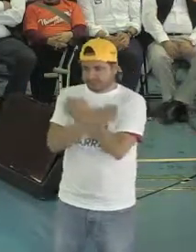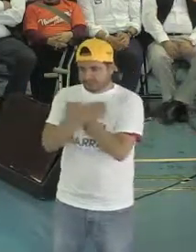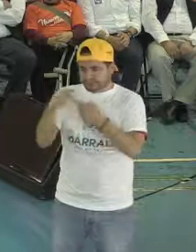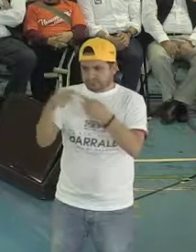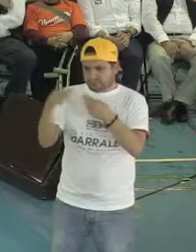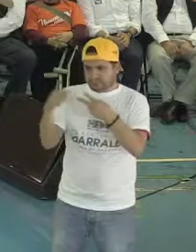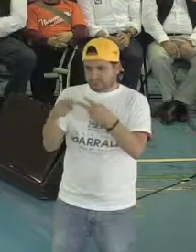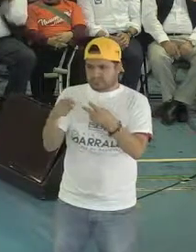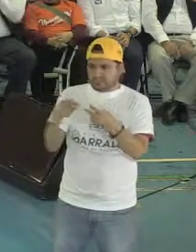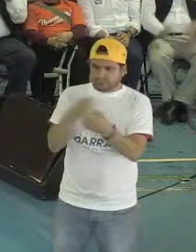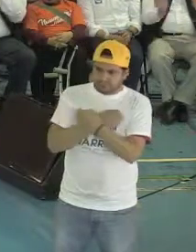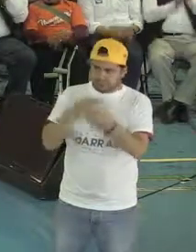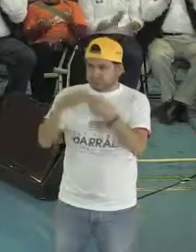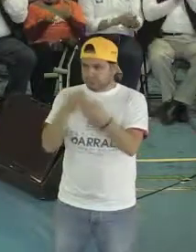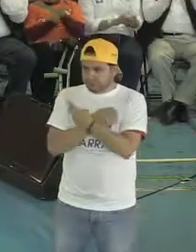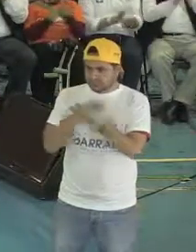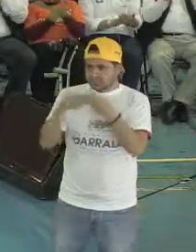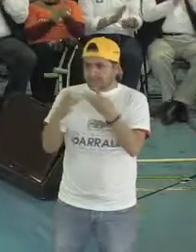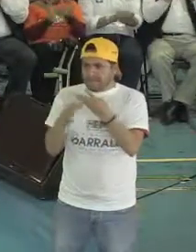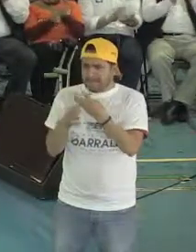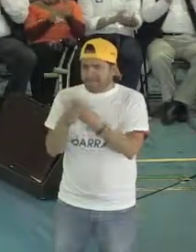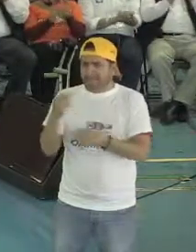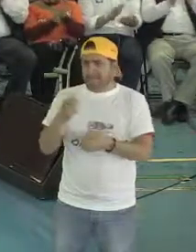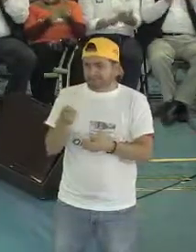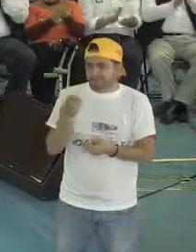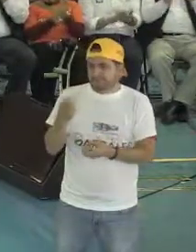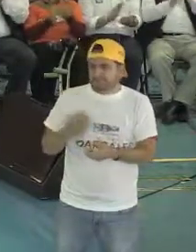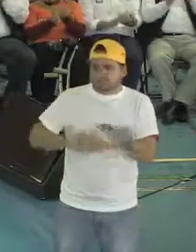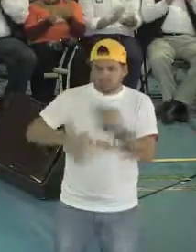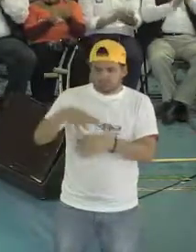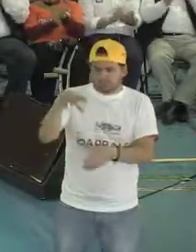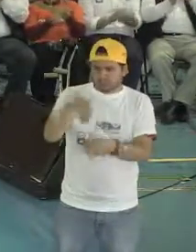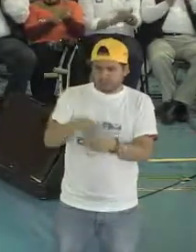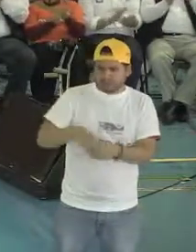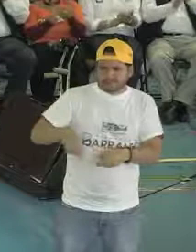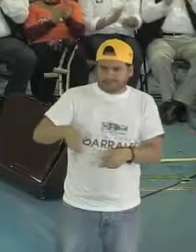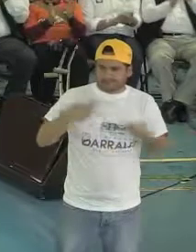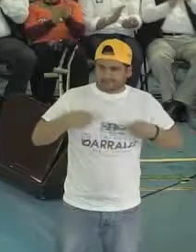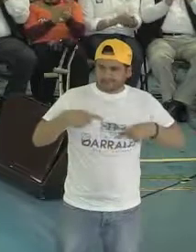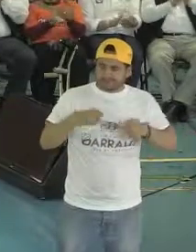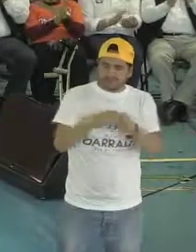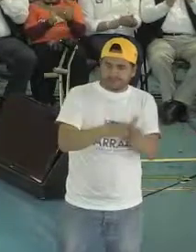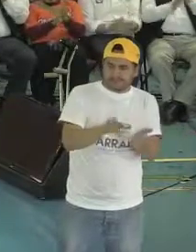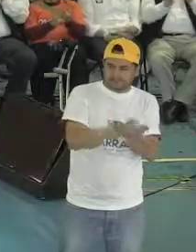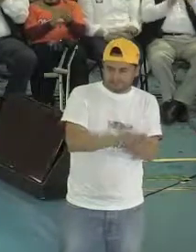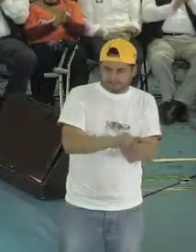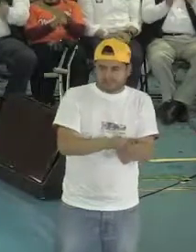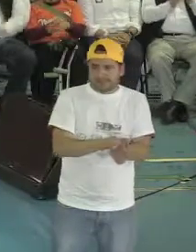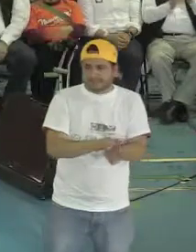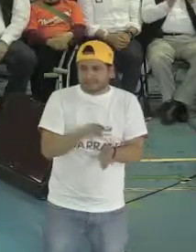y con educación. Por eso, vamos a incluir también a nuestra gente con